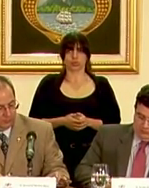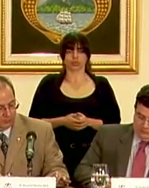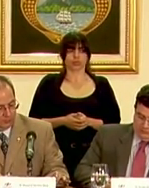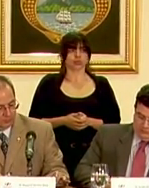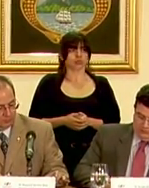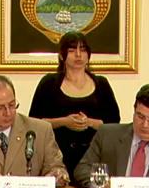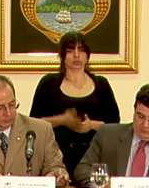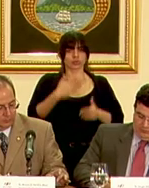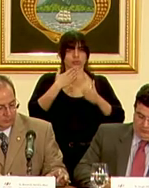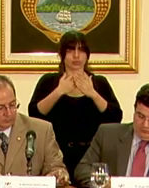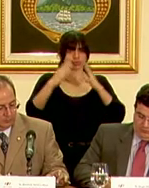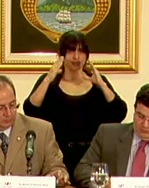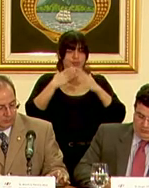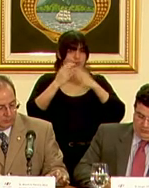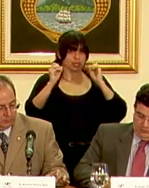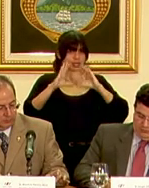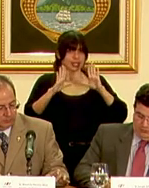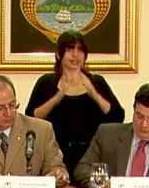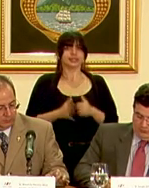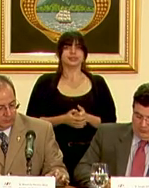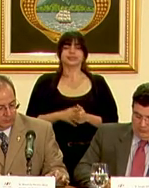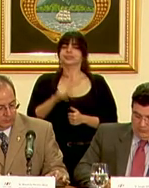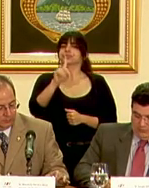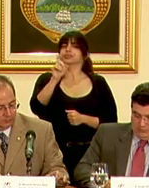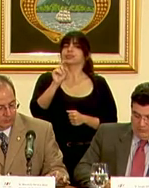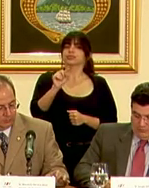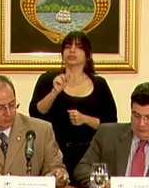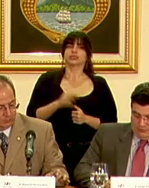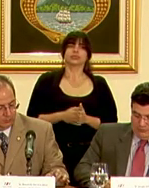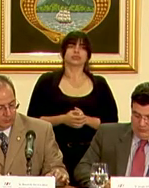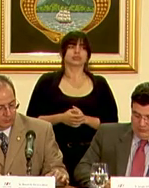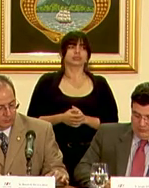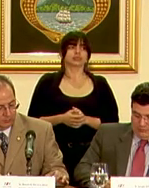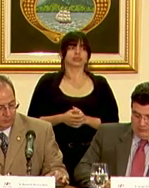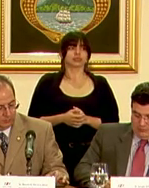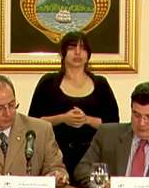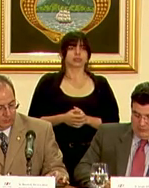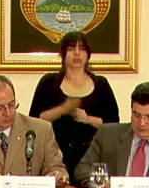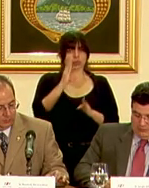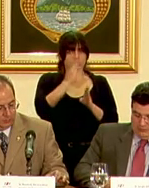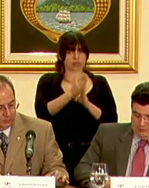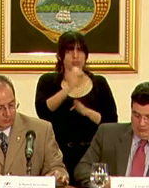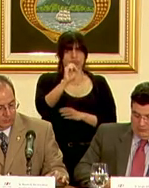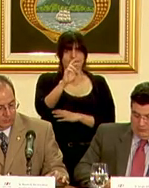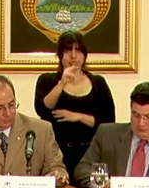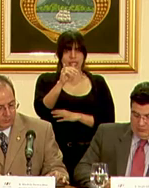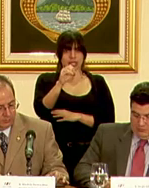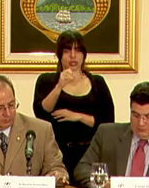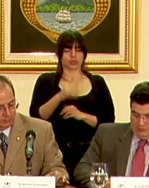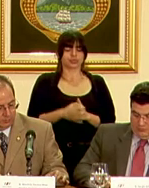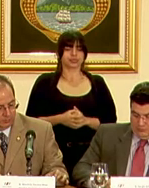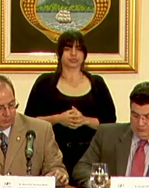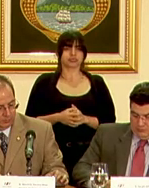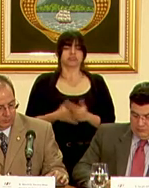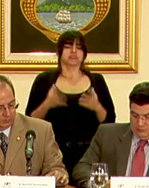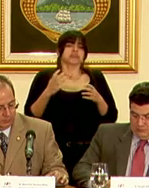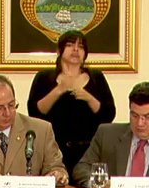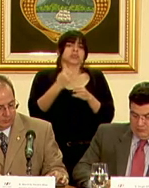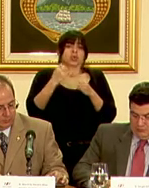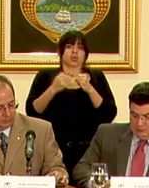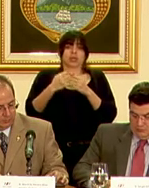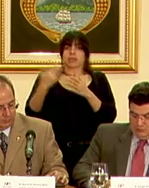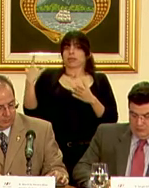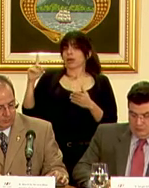Muy buenas buenos días la pregunta va hacia don Sergio básicamente en las últimas